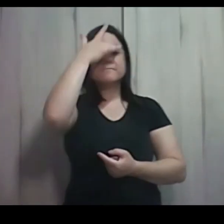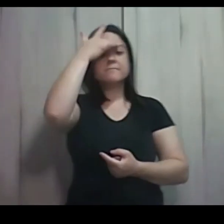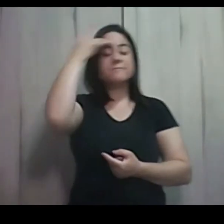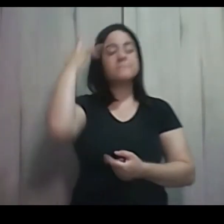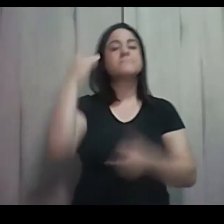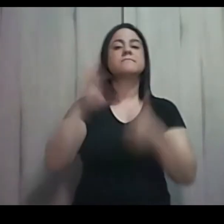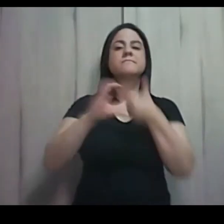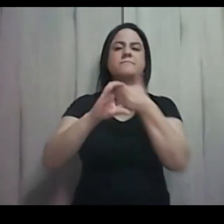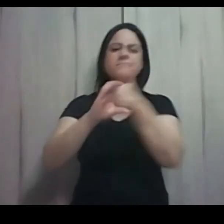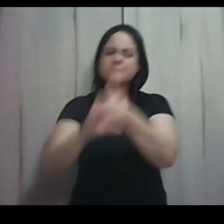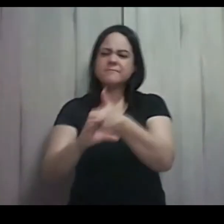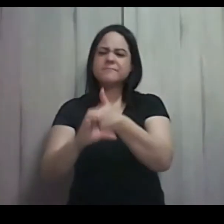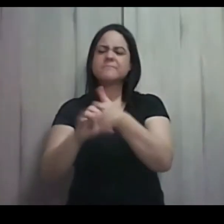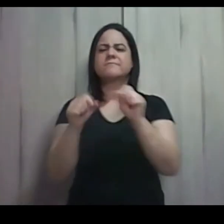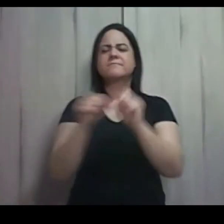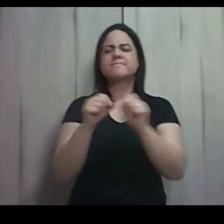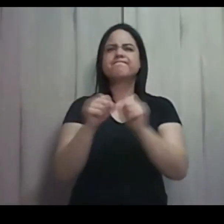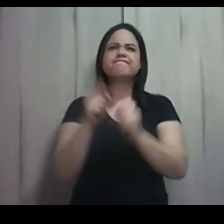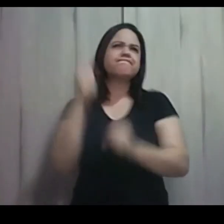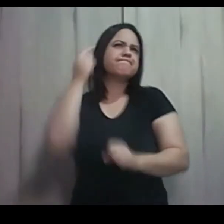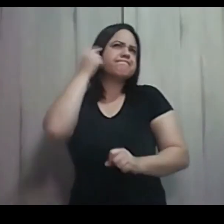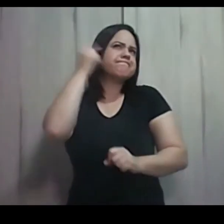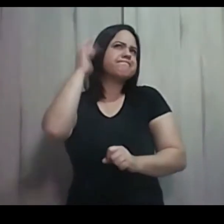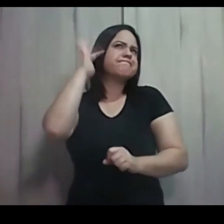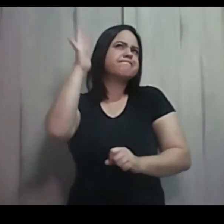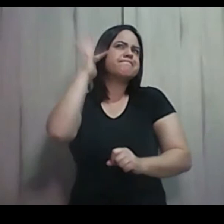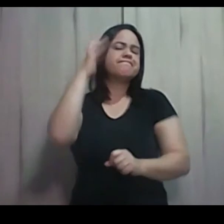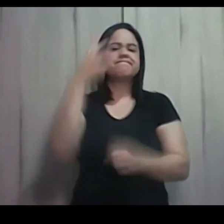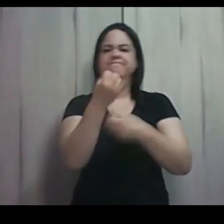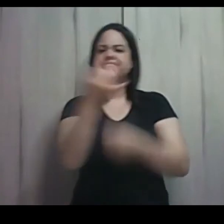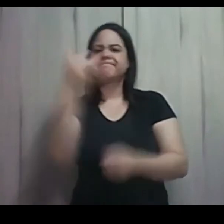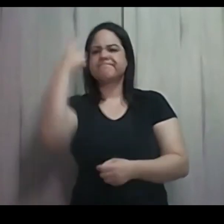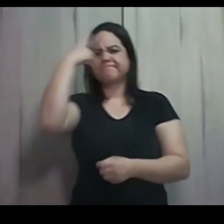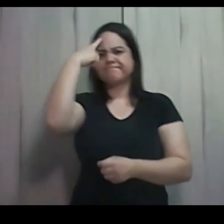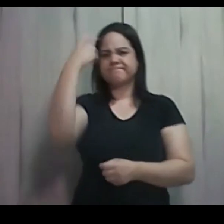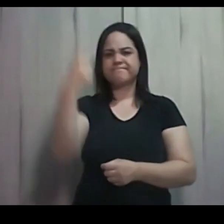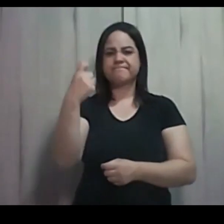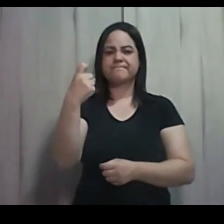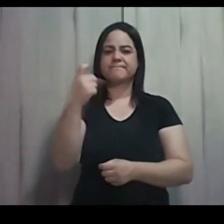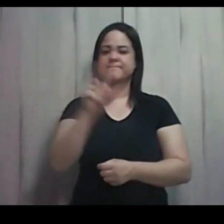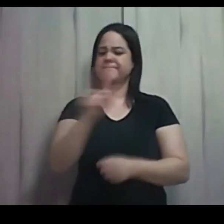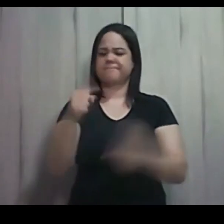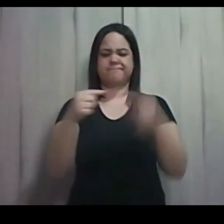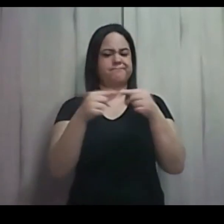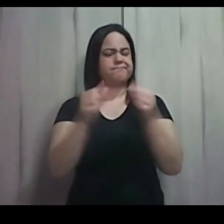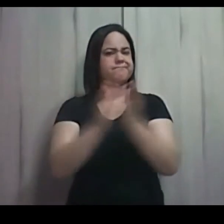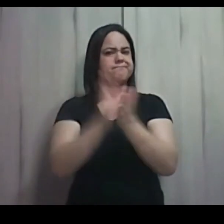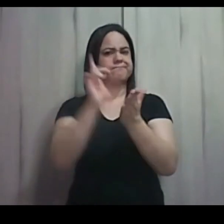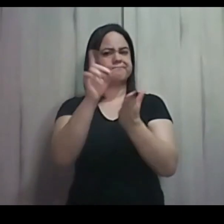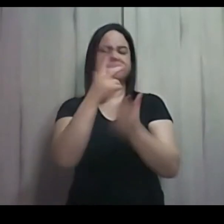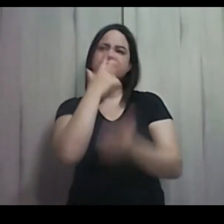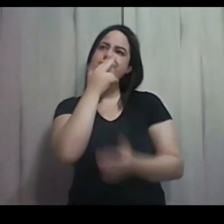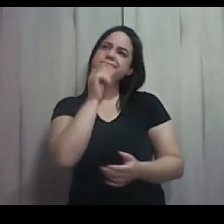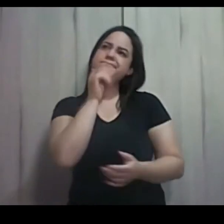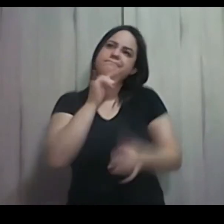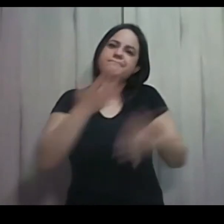montamos dentro de nós algumas ideias, alguns pensamentos que não condizem com a Bíblia. Como se, por exemplo, pudesse haver uma convivência